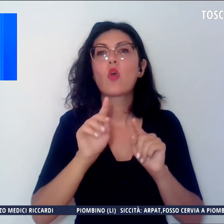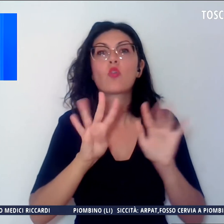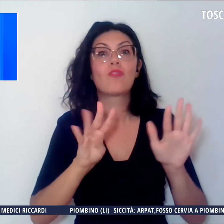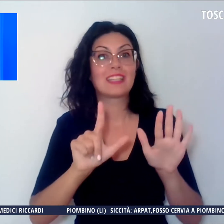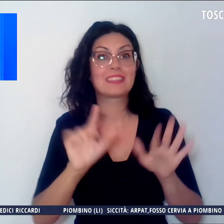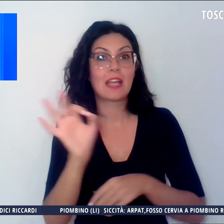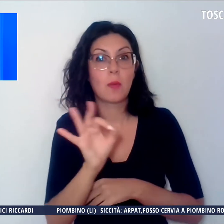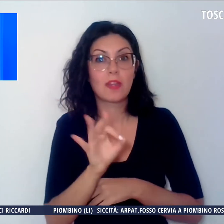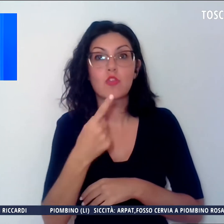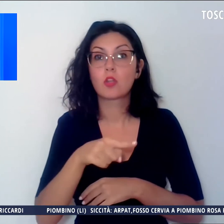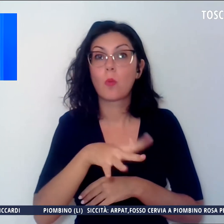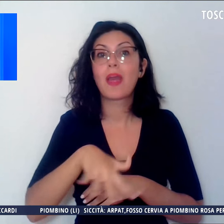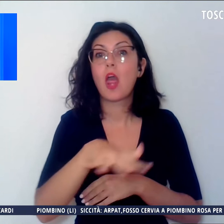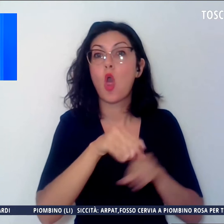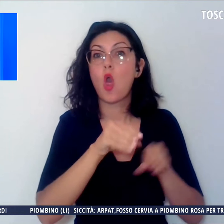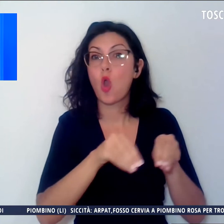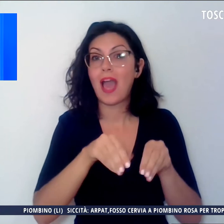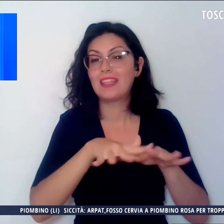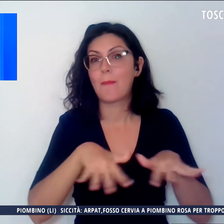le località balneari.